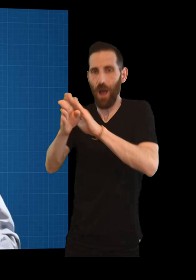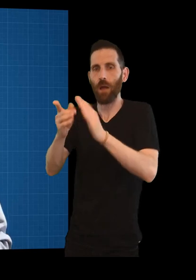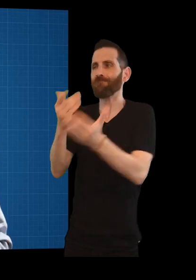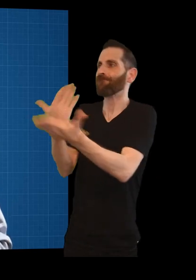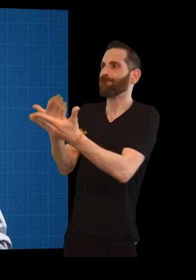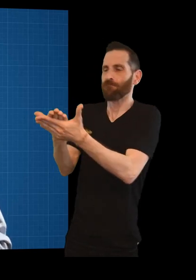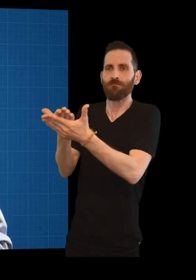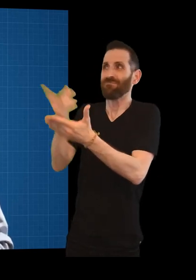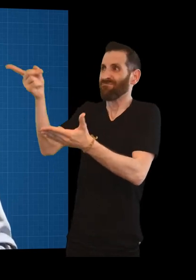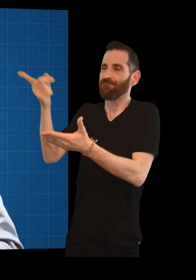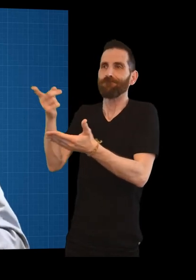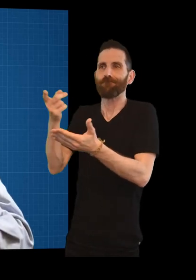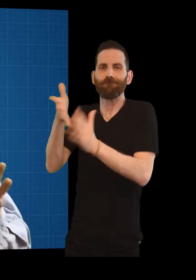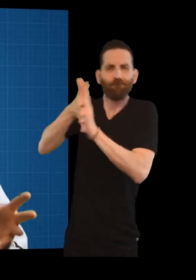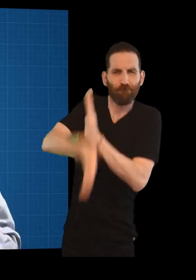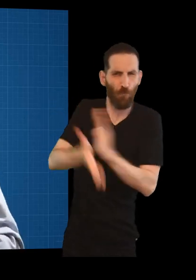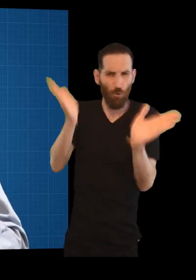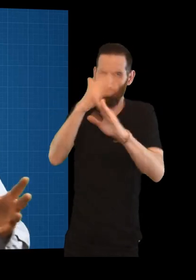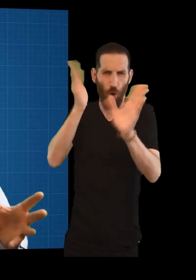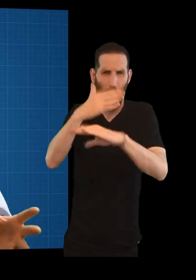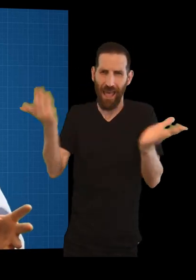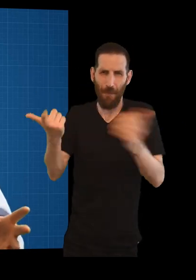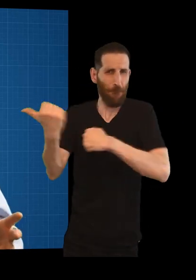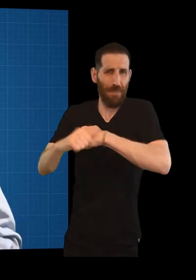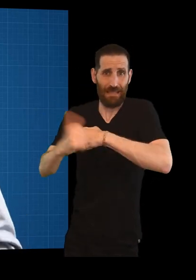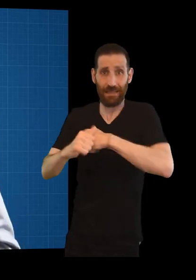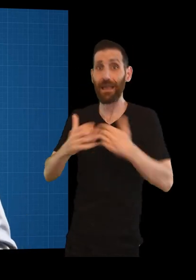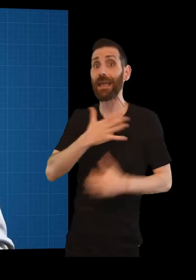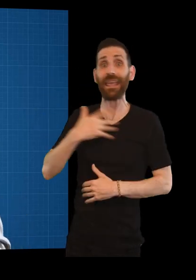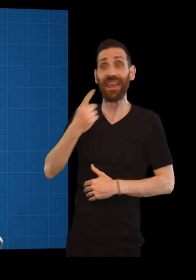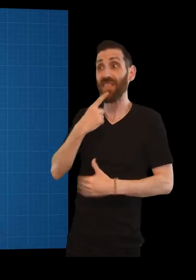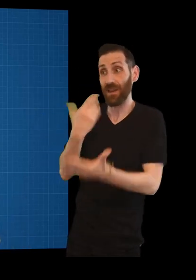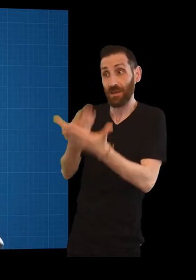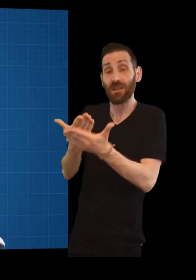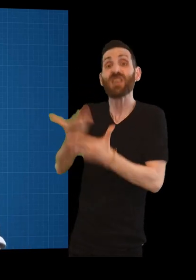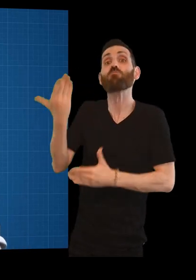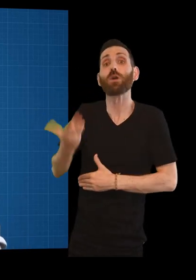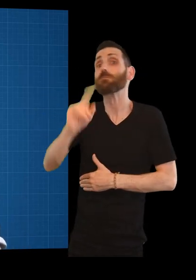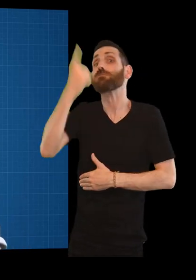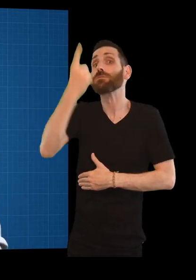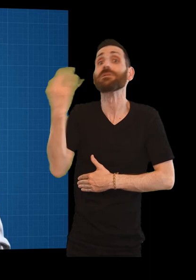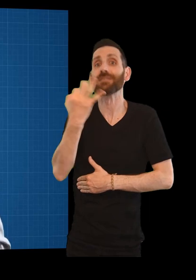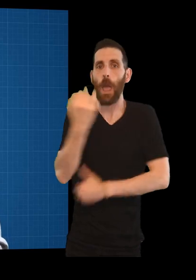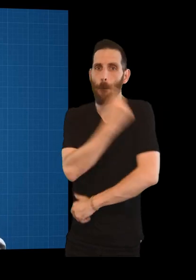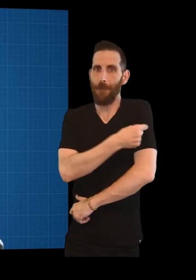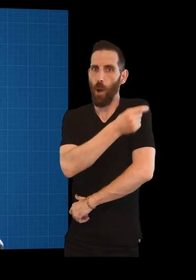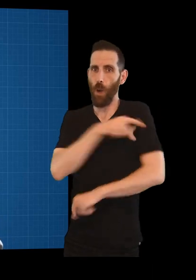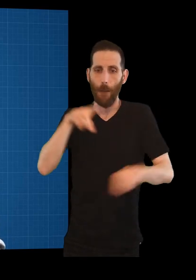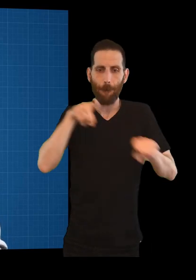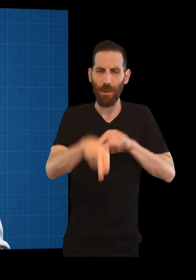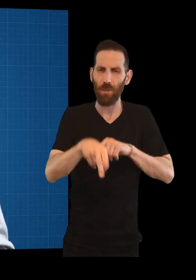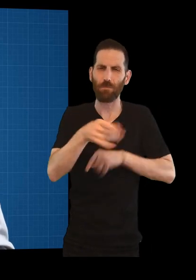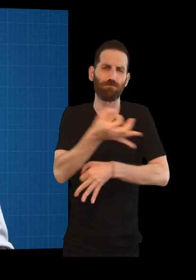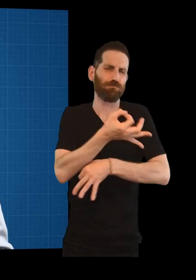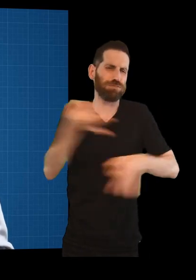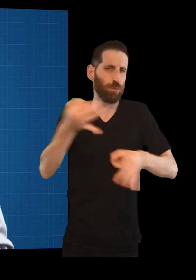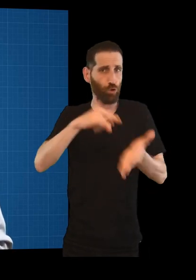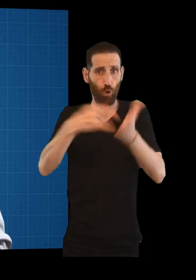actuais, con argumentación sen sentido, que as vacinacións preventivas son o remedio máis